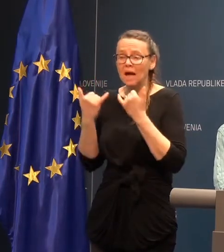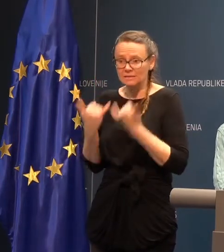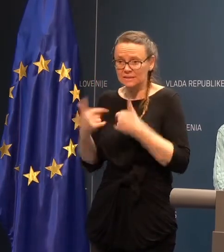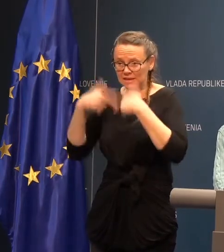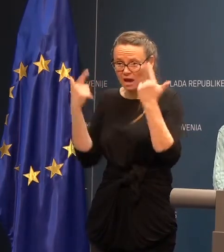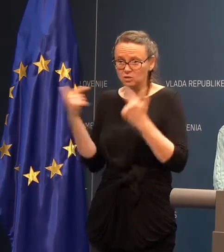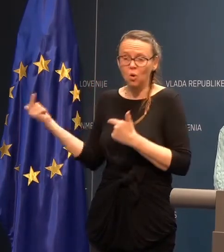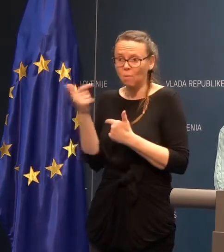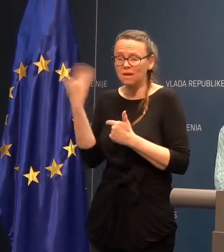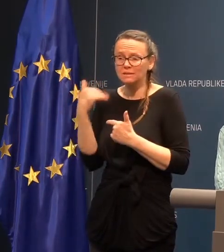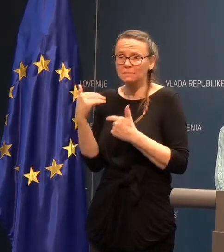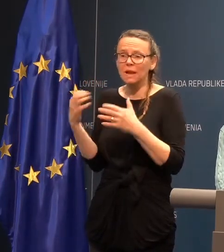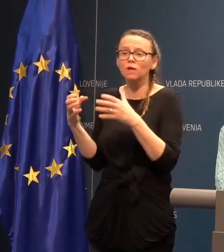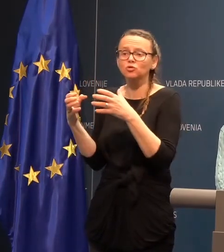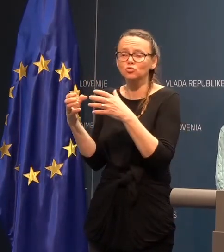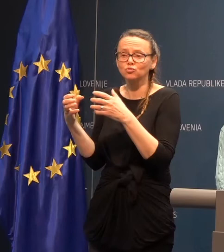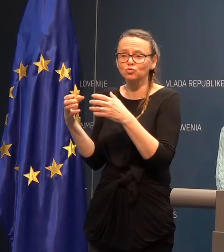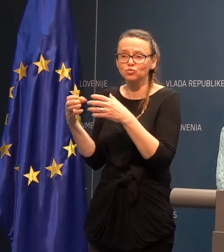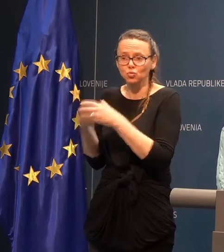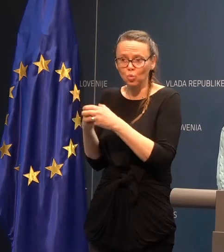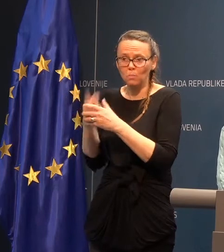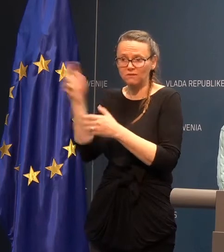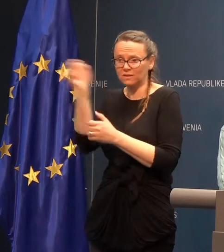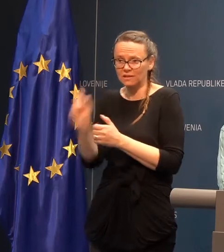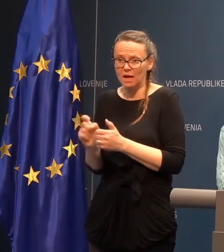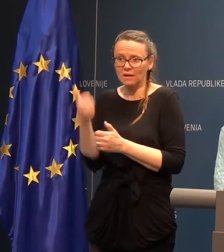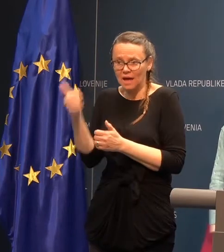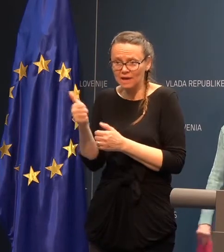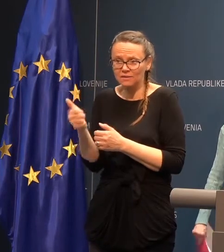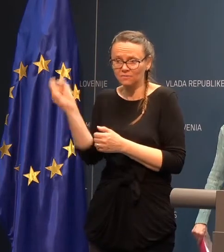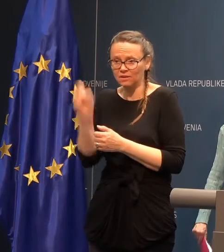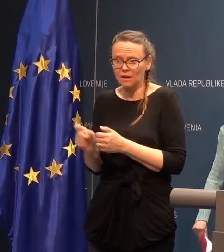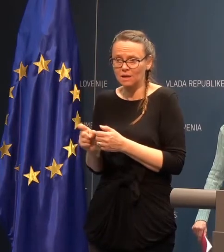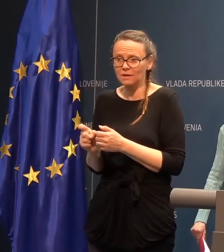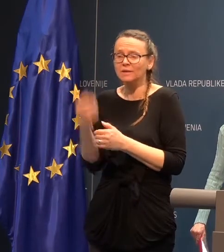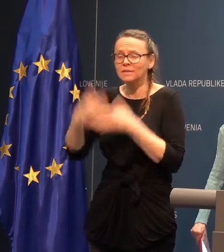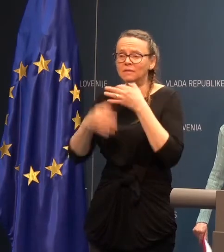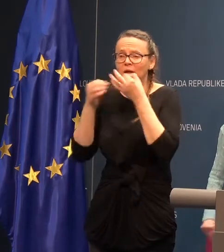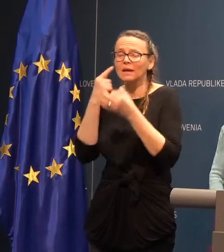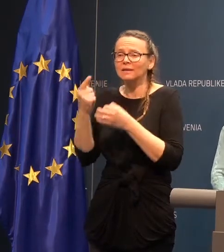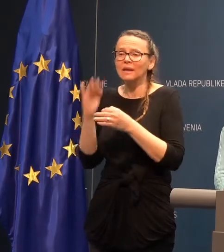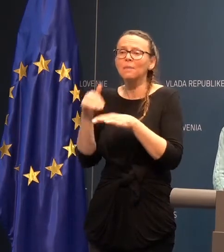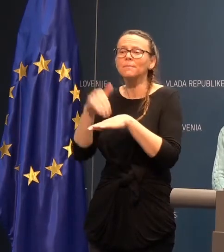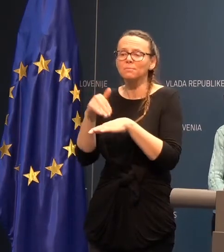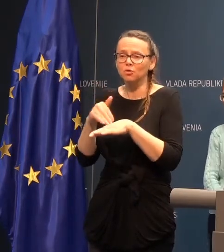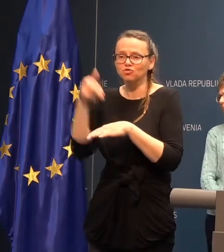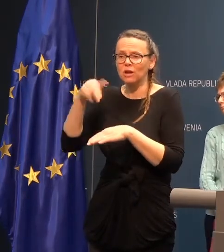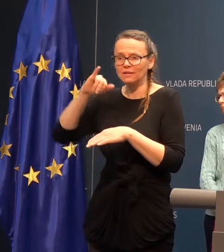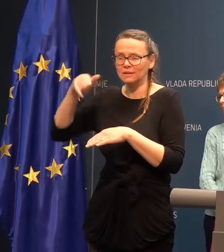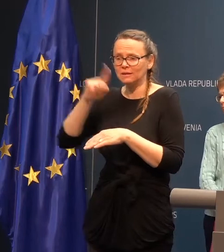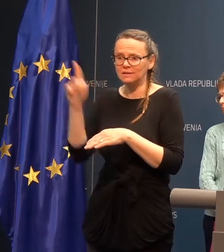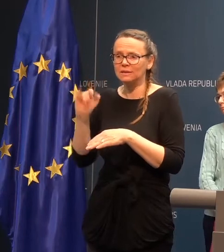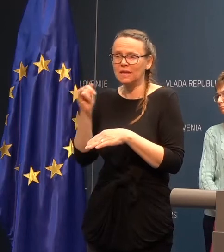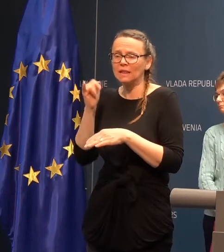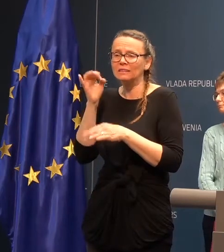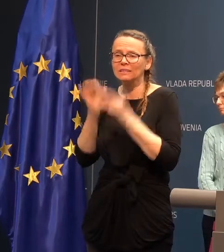sta bila oba skupaj v Italiji, je bil samo eden v Italiji, pa zadnje vprašanje je v bistvu glede na priporočila NJJZ, da testiranje izolacije